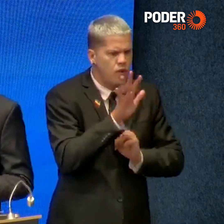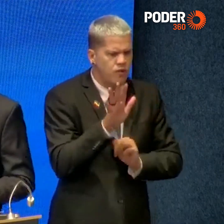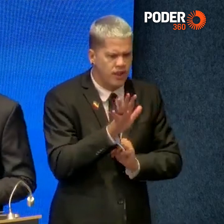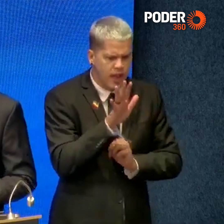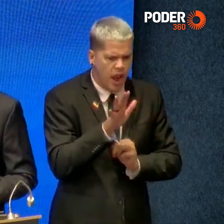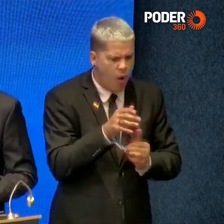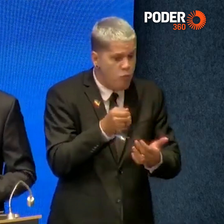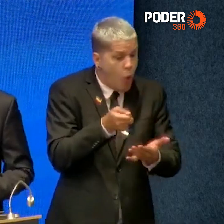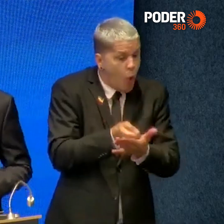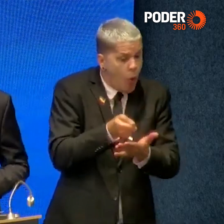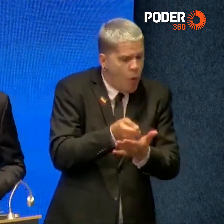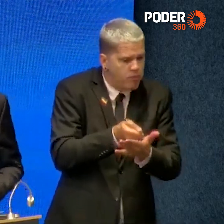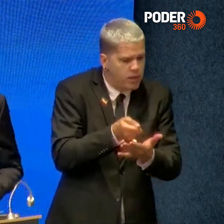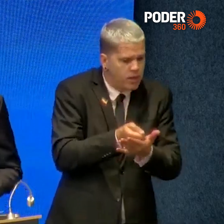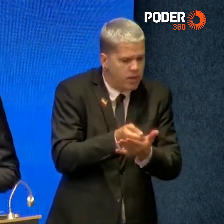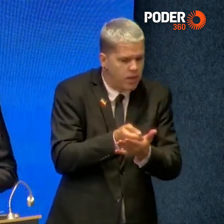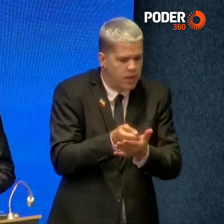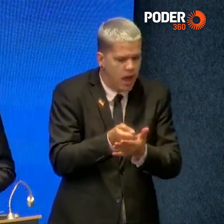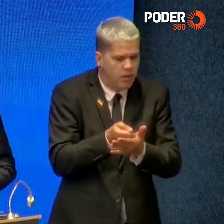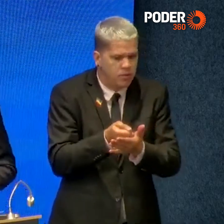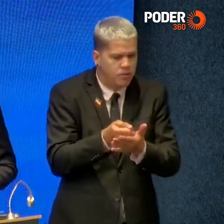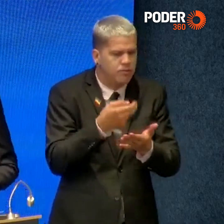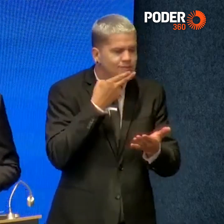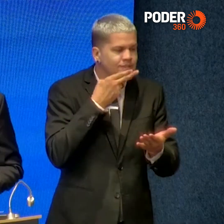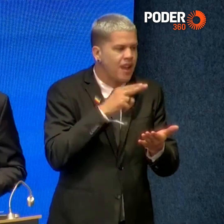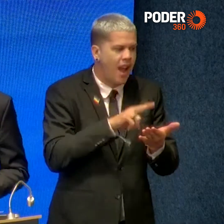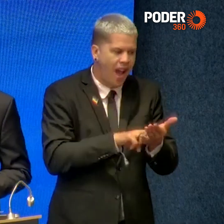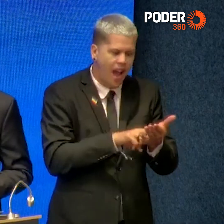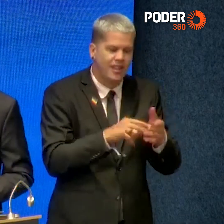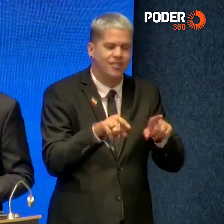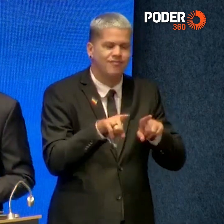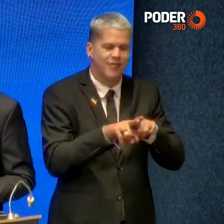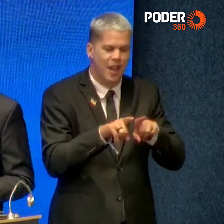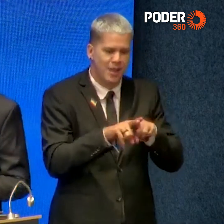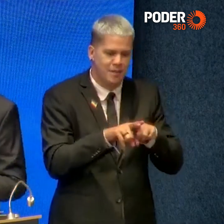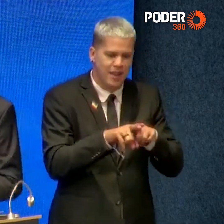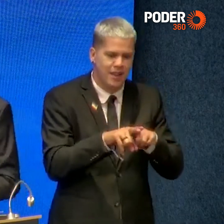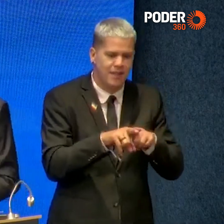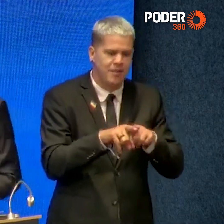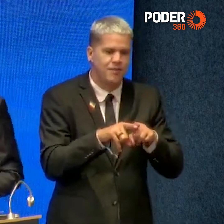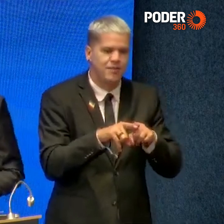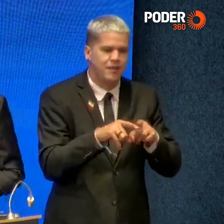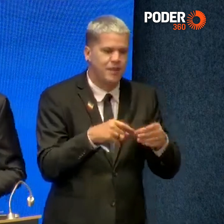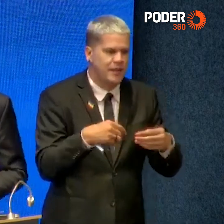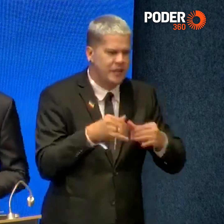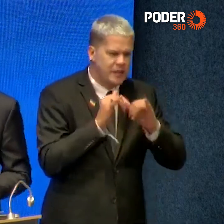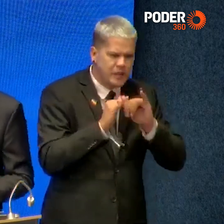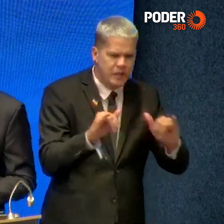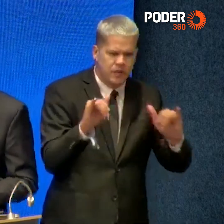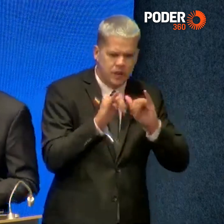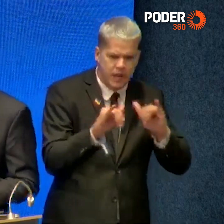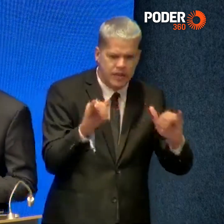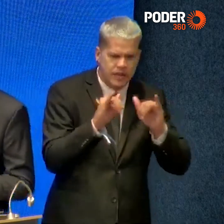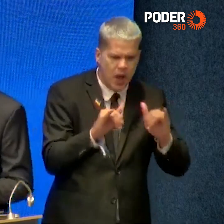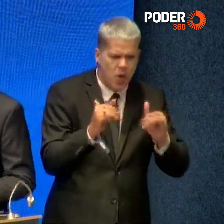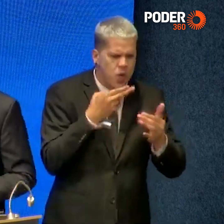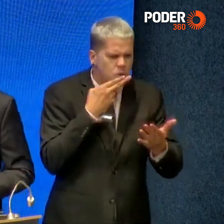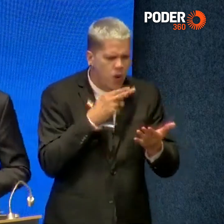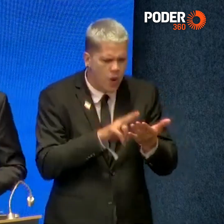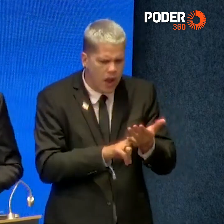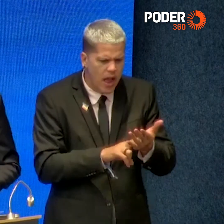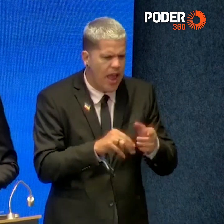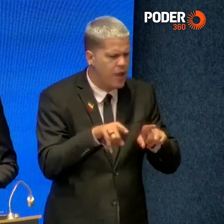atribuições com o serviço postal, os serviços de telecomunicações e os serviços de